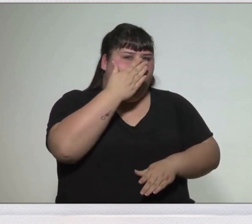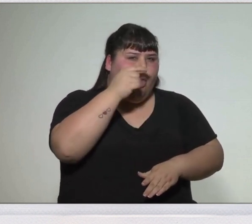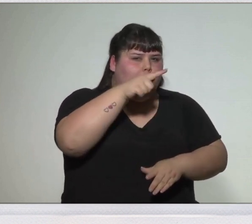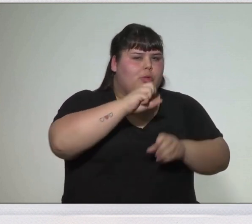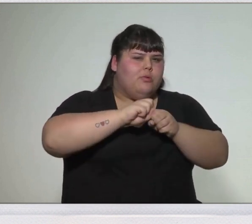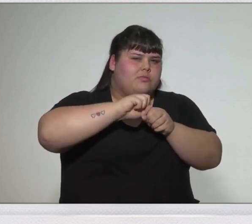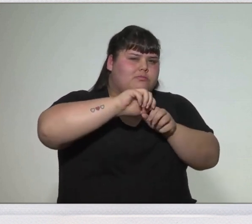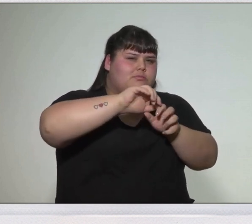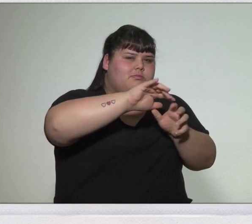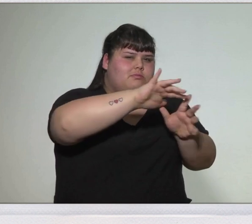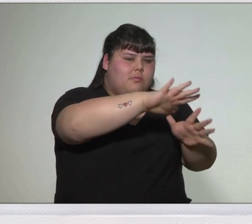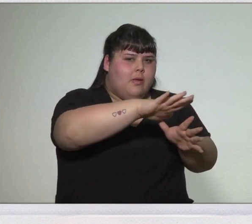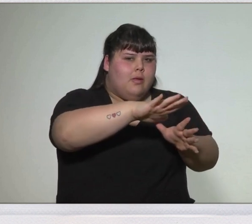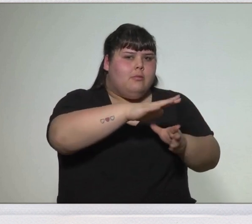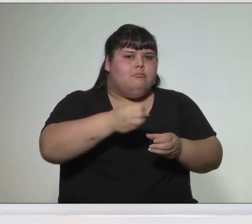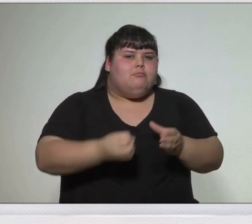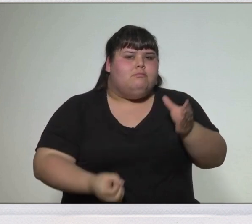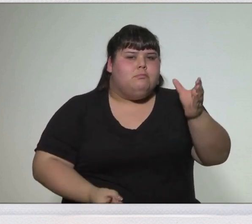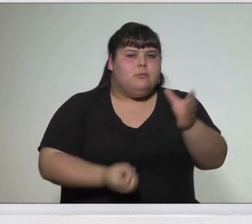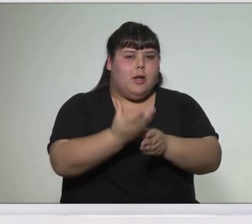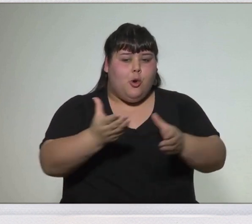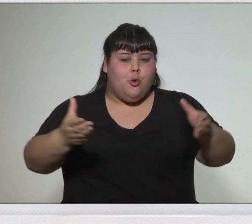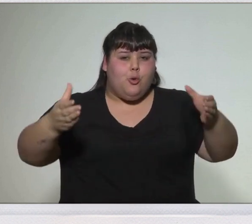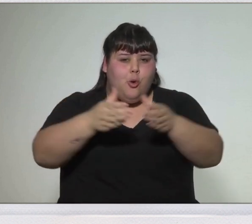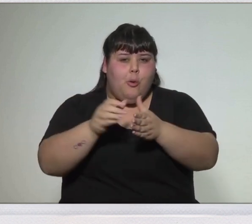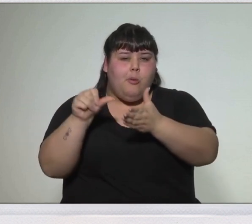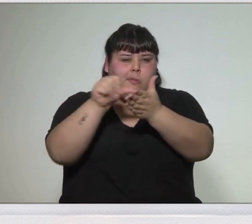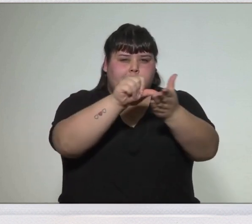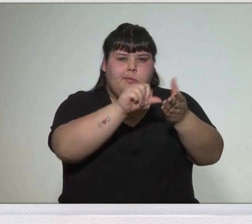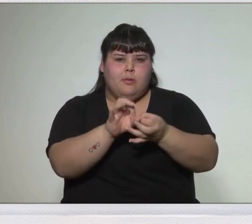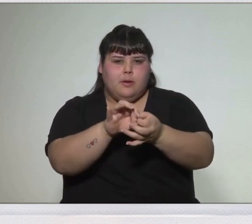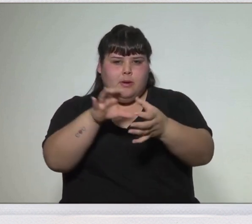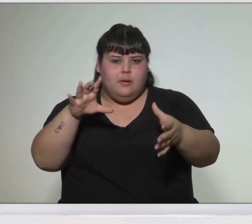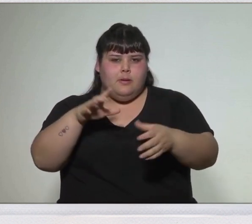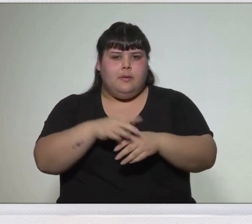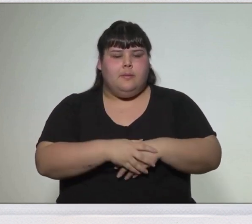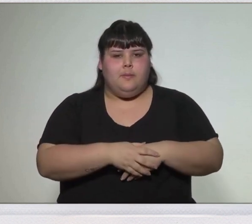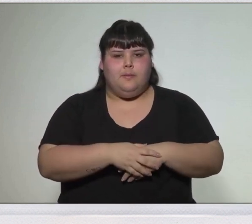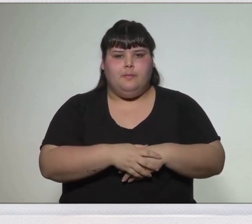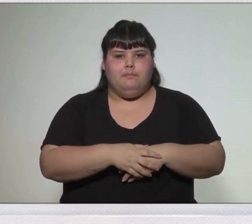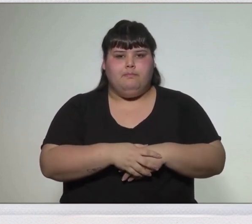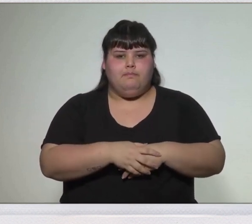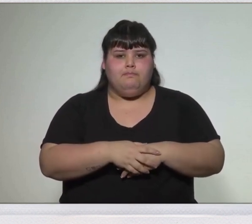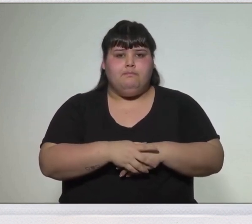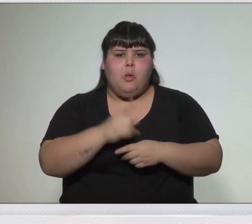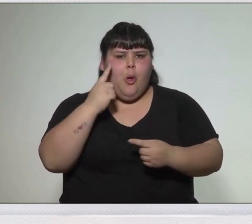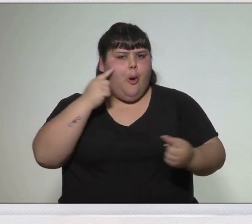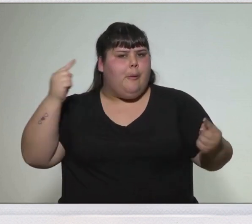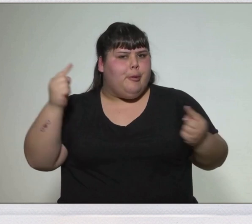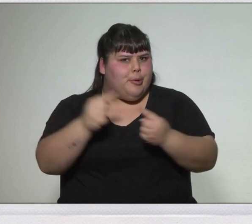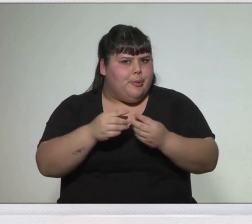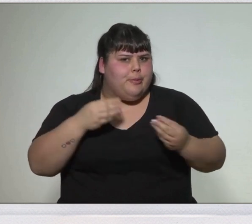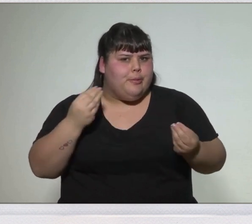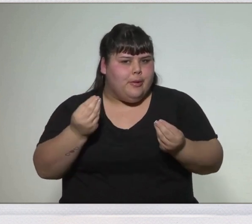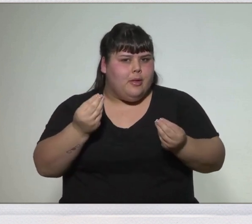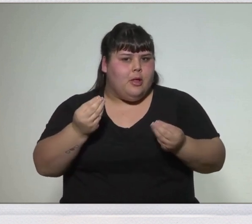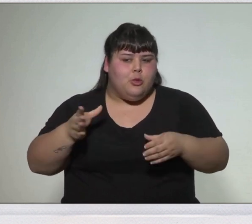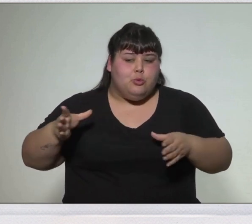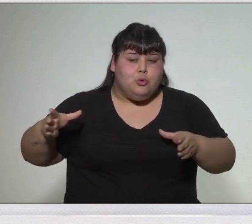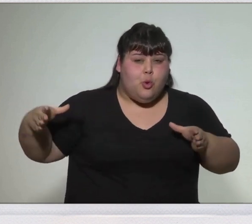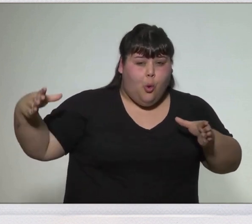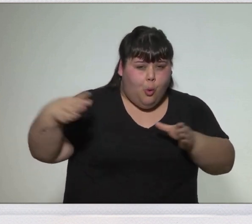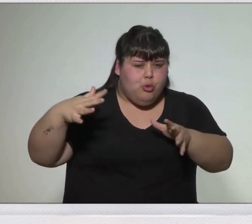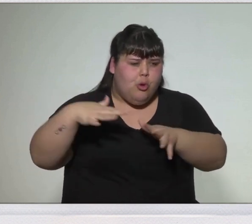Fe y Córdoba, conformando la Liga de los Pueblos Libres, para enfrentar en bloque